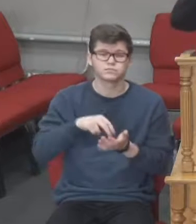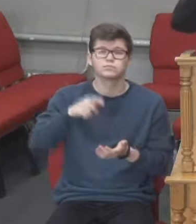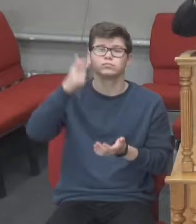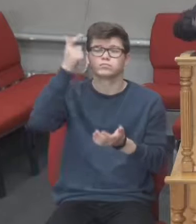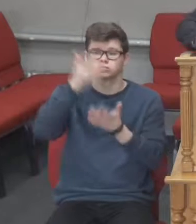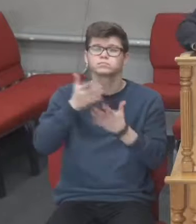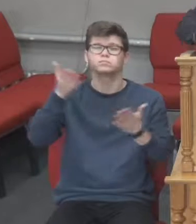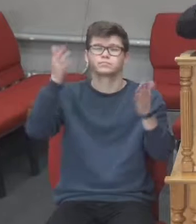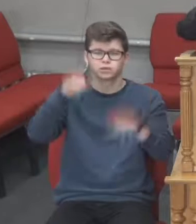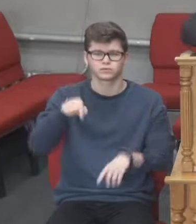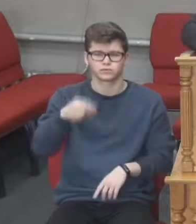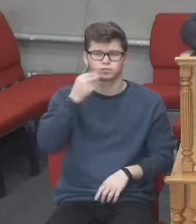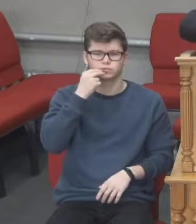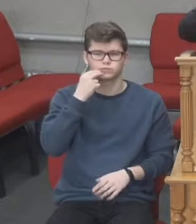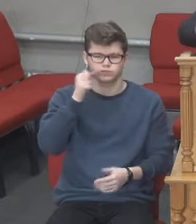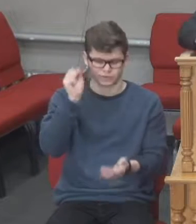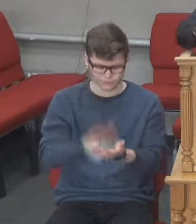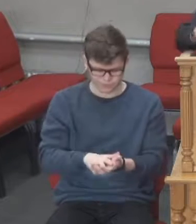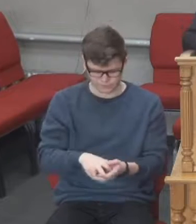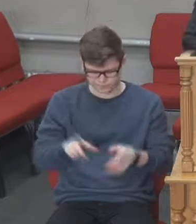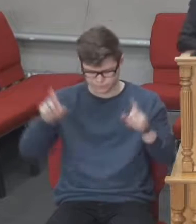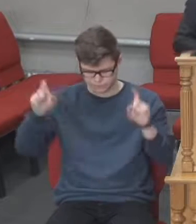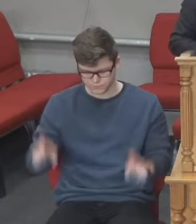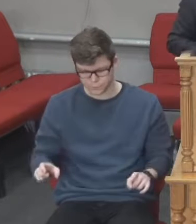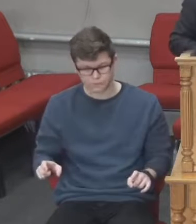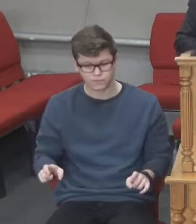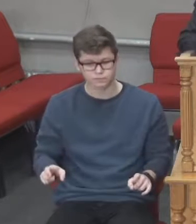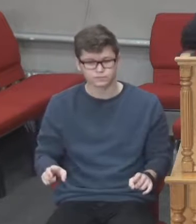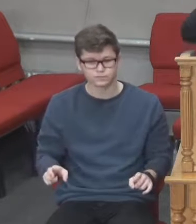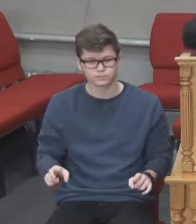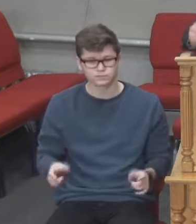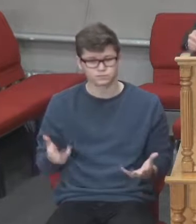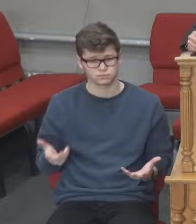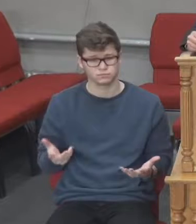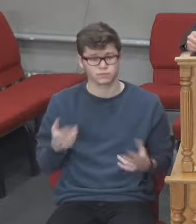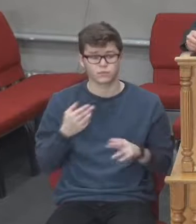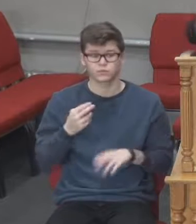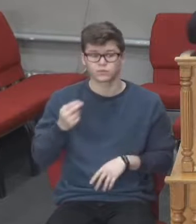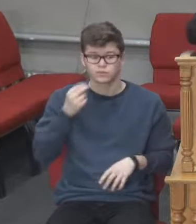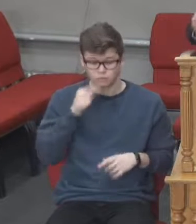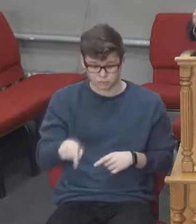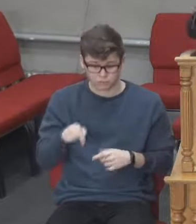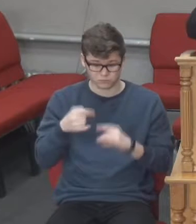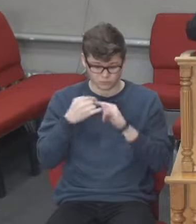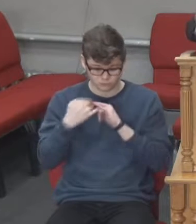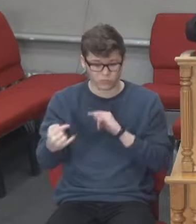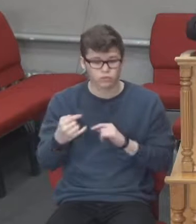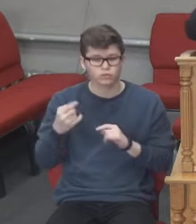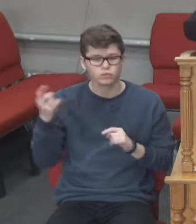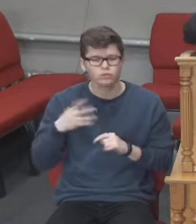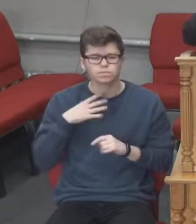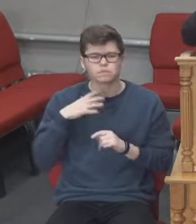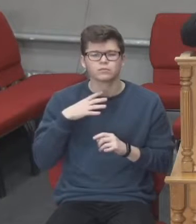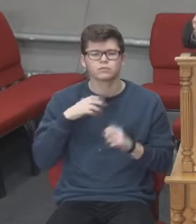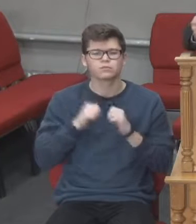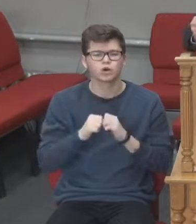Господи, і цю їжу благослови, амінь. І сіли всі за стіл. Це є конкретна молитва. В даній ситуації потрібно